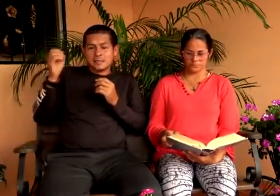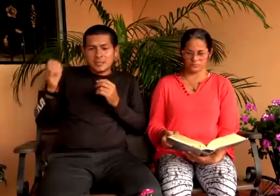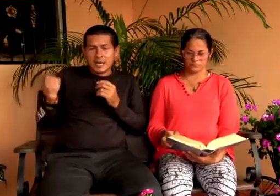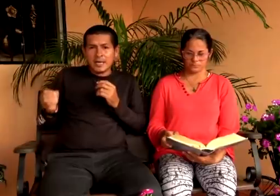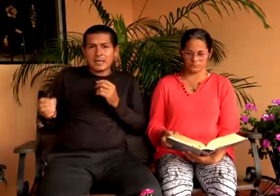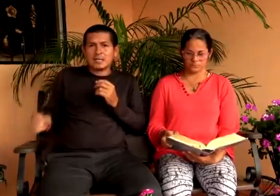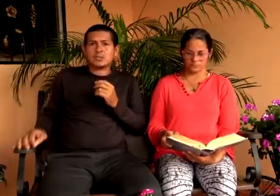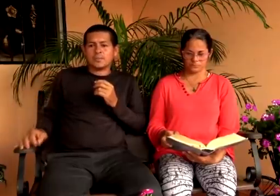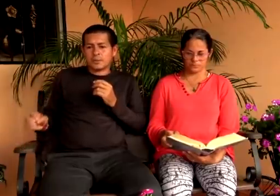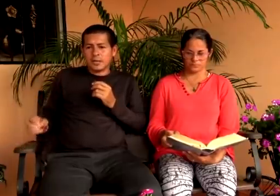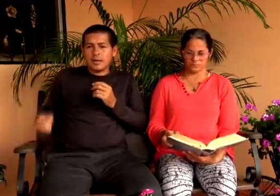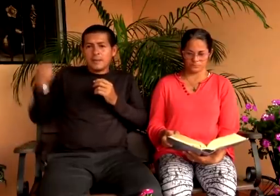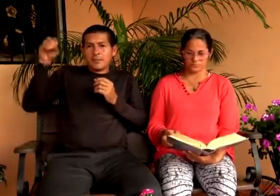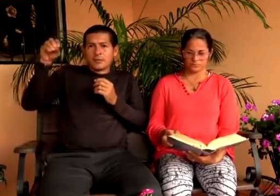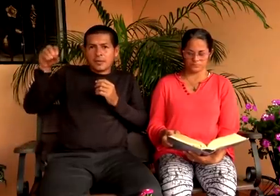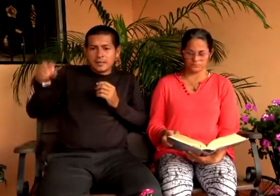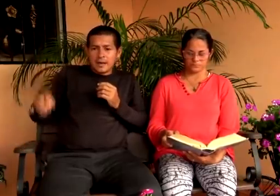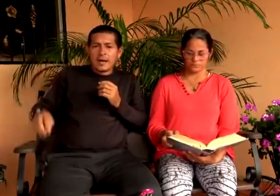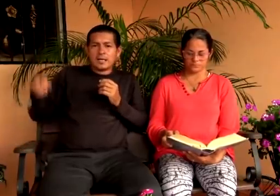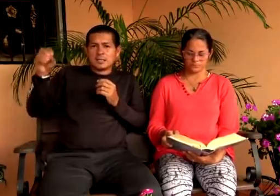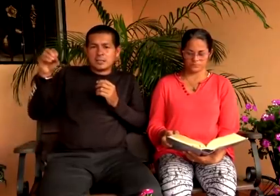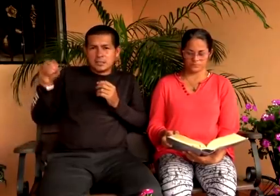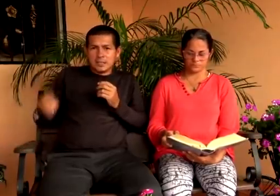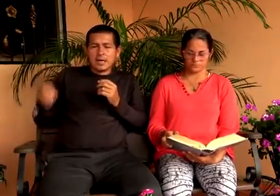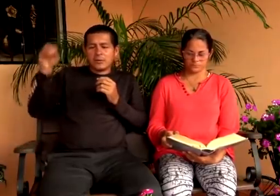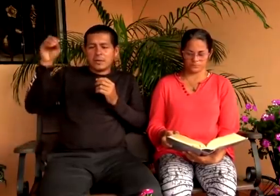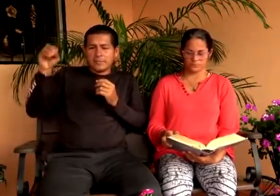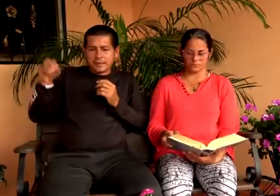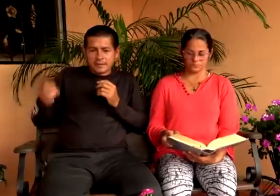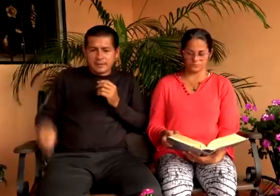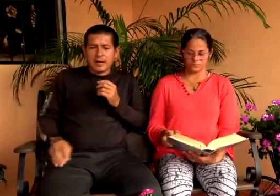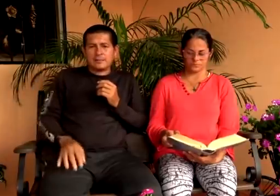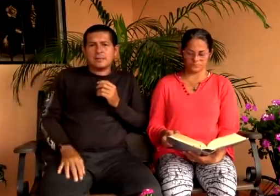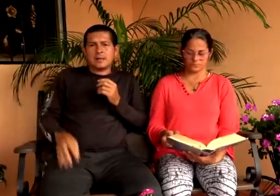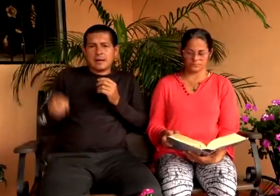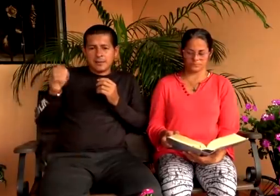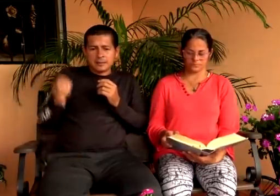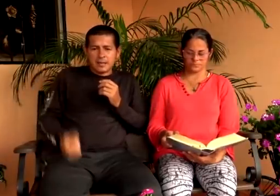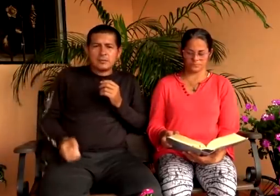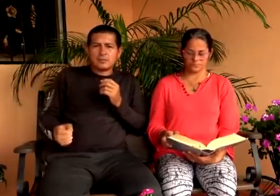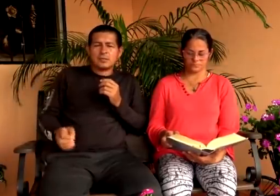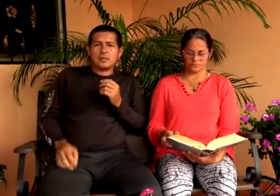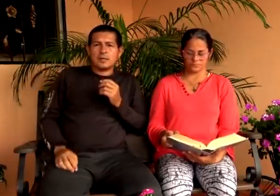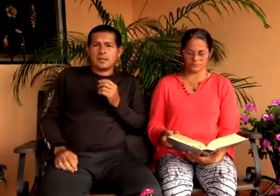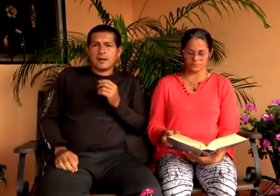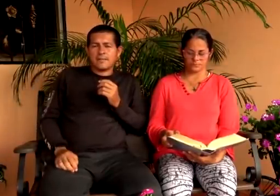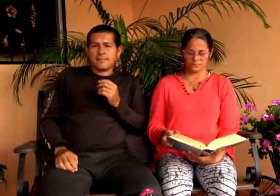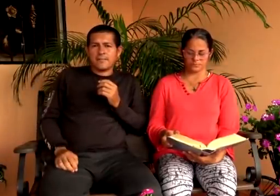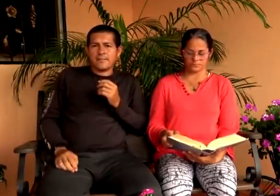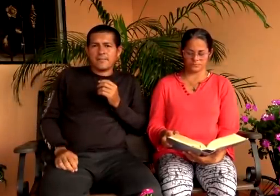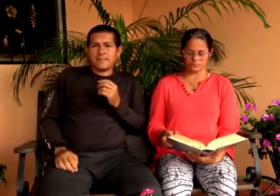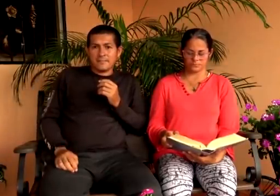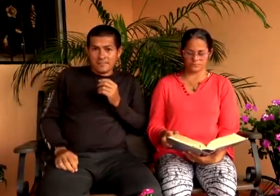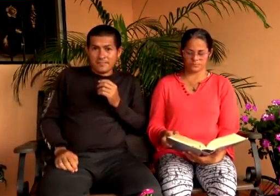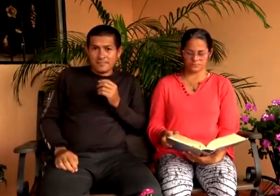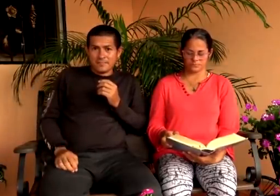asesinar a cristo ¿por qué? porque ha asesinado la verdad apartándose de ella